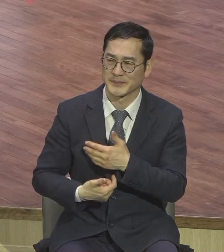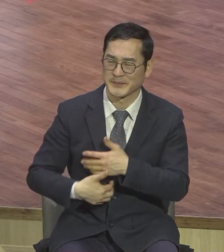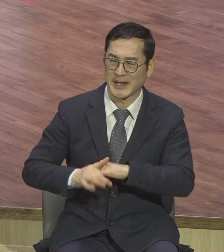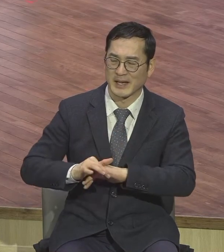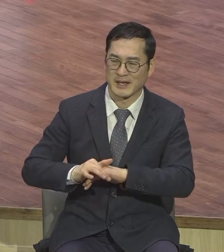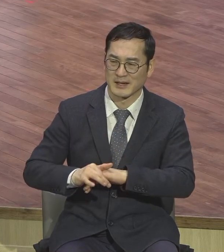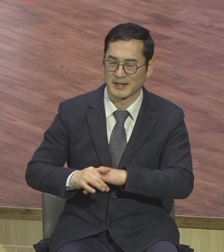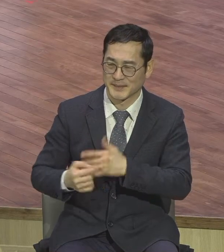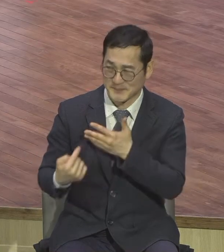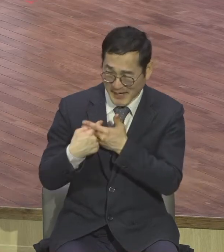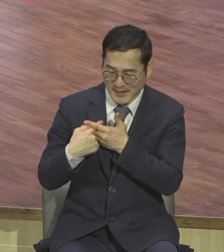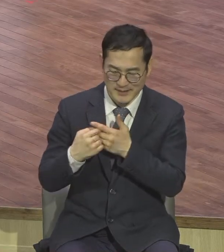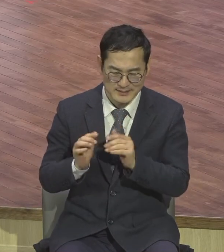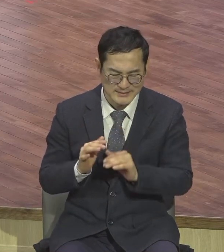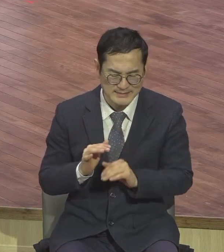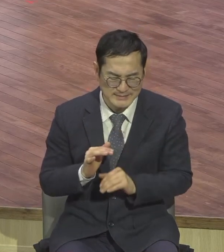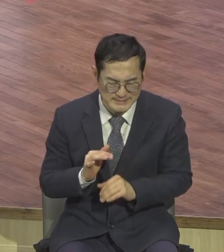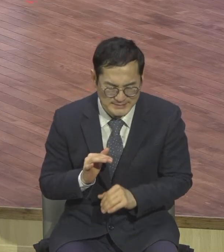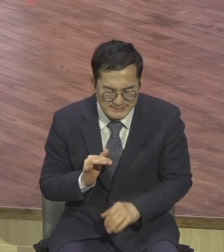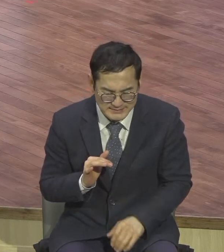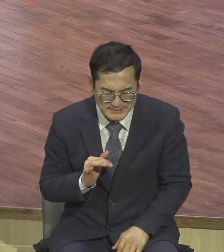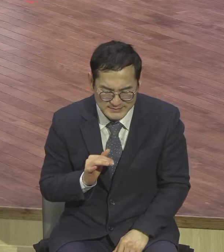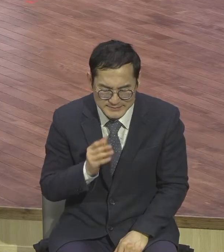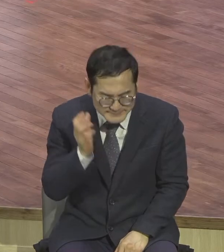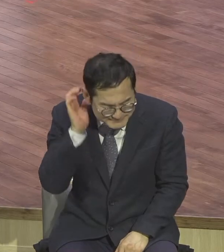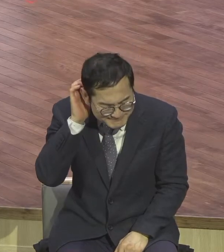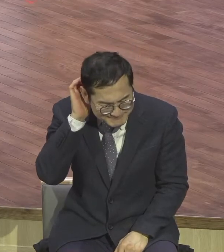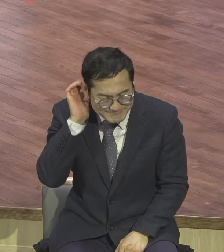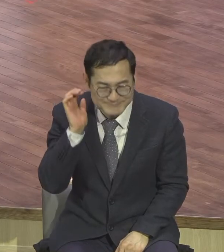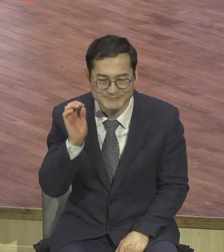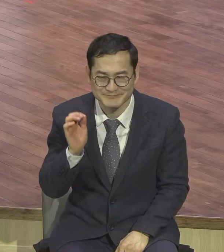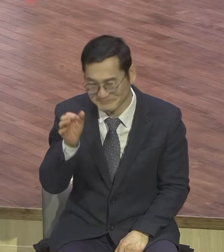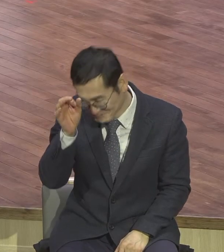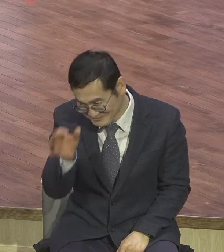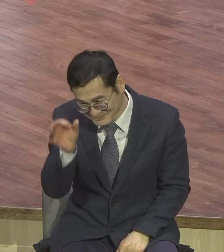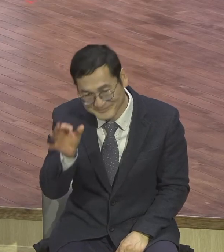내가 조금밖에 안 덜켰어 내가 모르는 거 더 많아 사실은